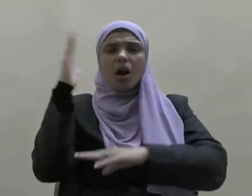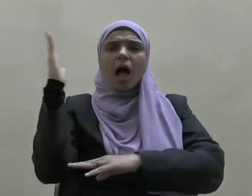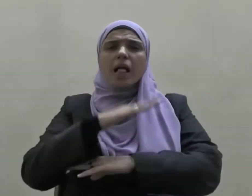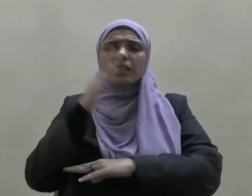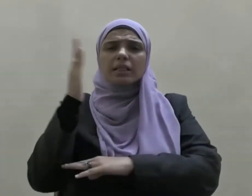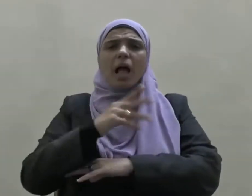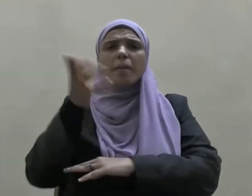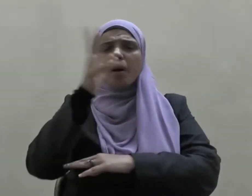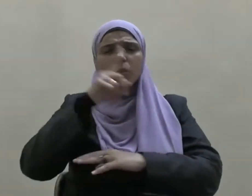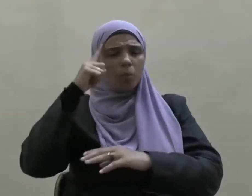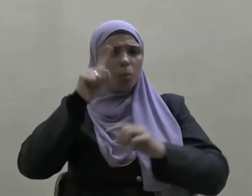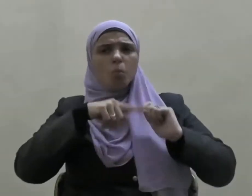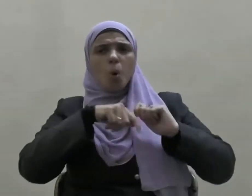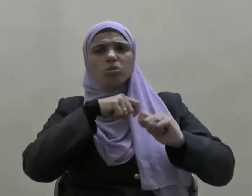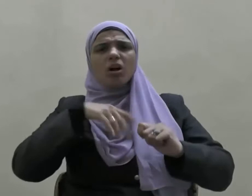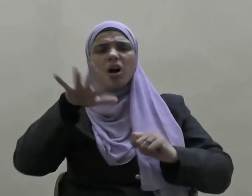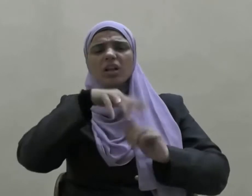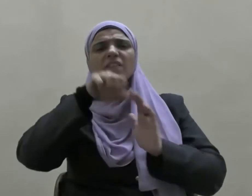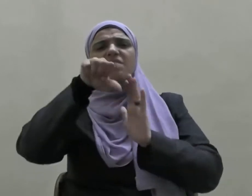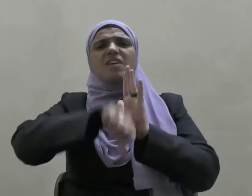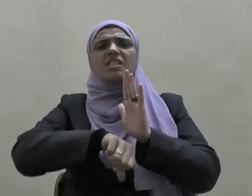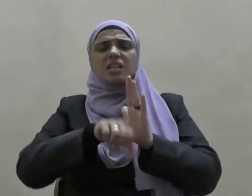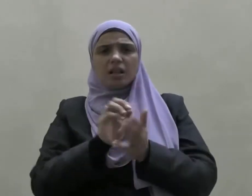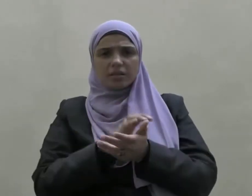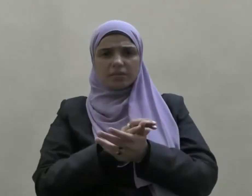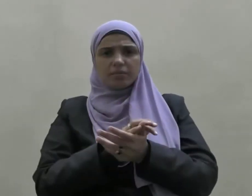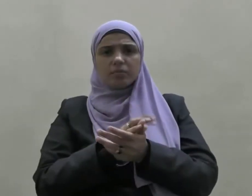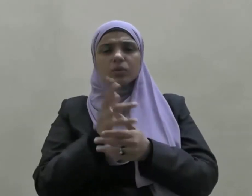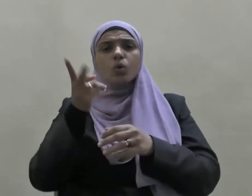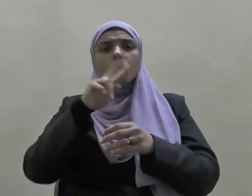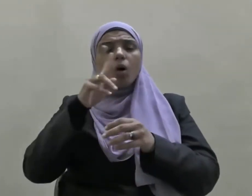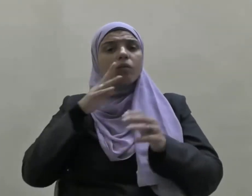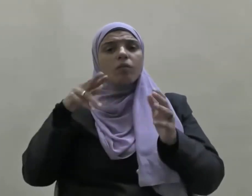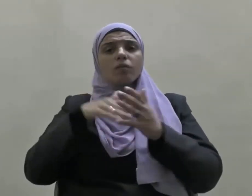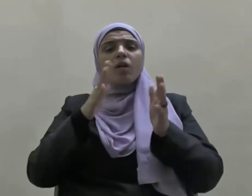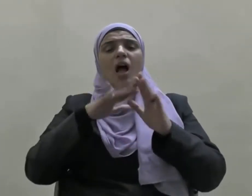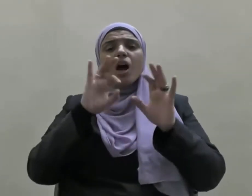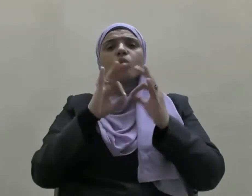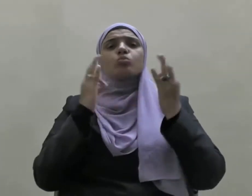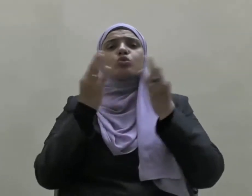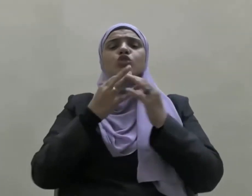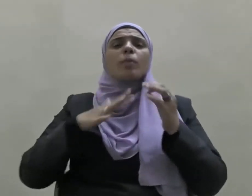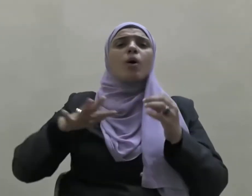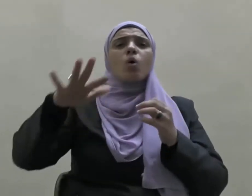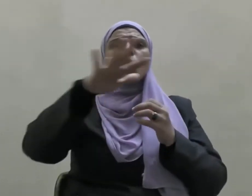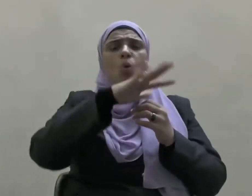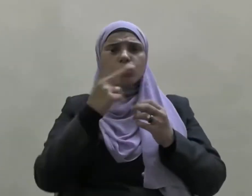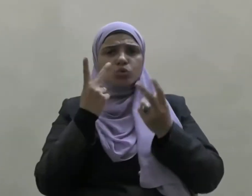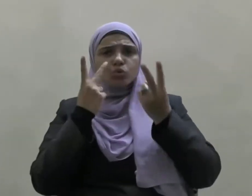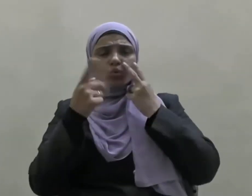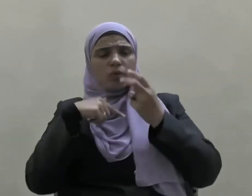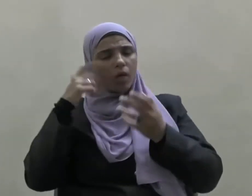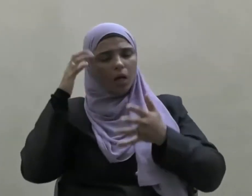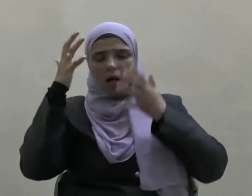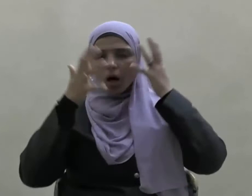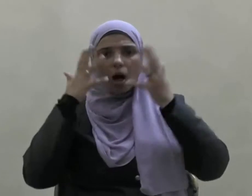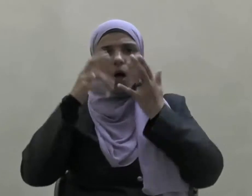الهدامة والمعتقدات الفاسدة ويصبح المجتمع ويمسي في قلق